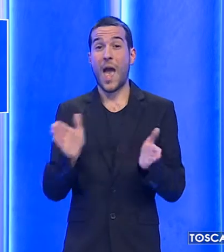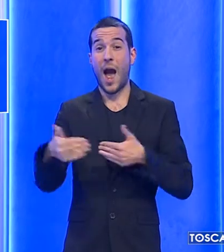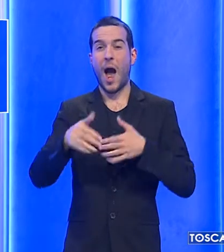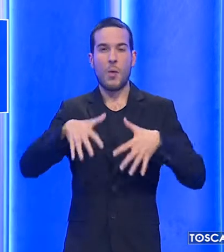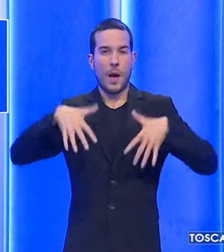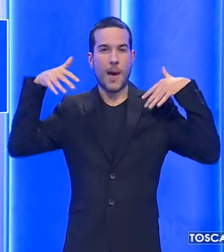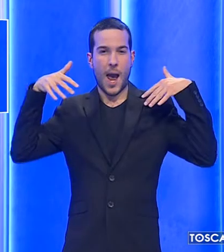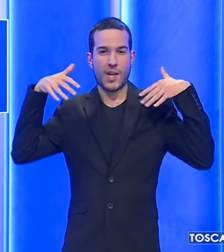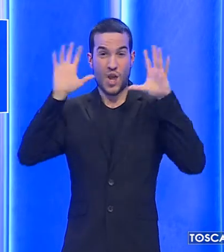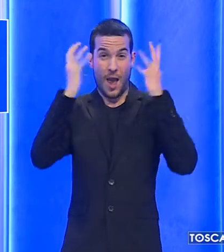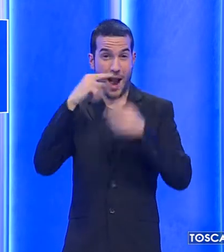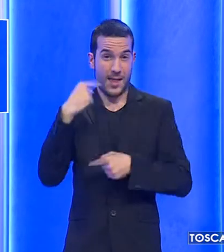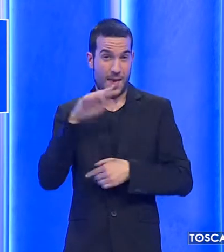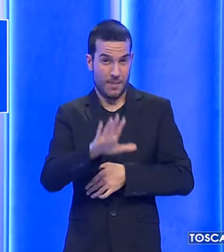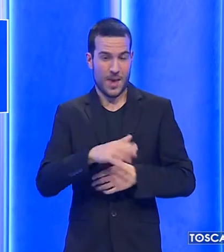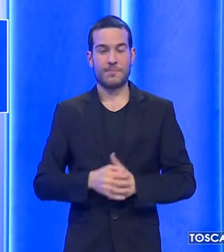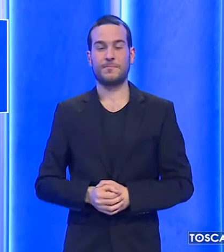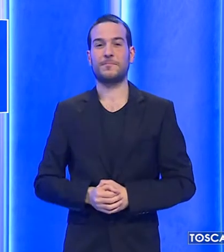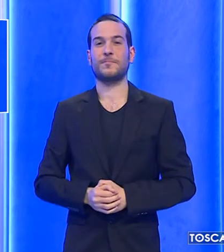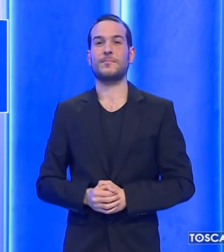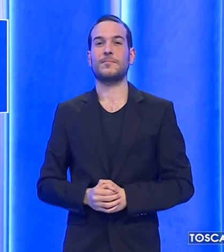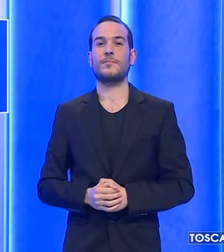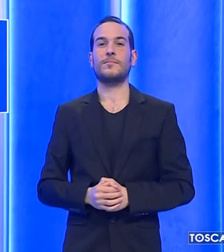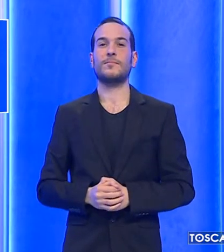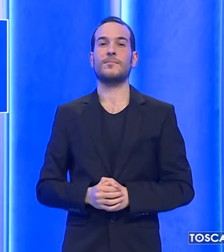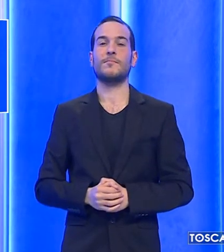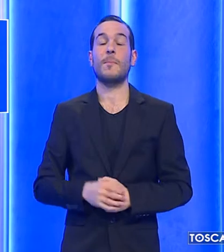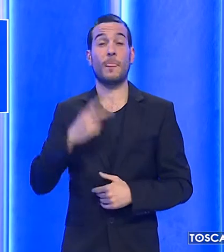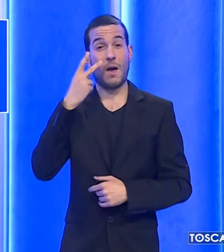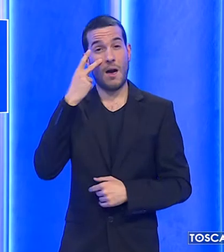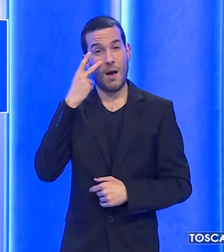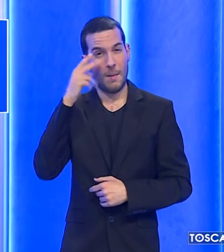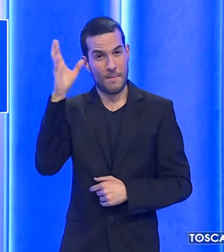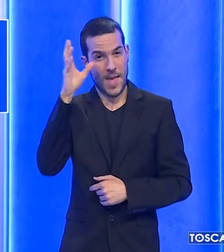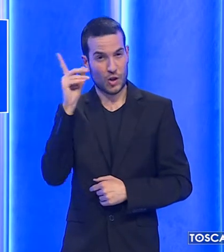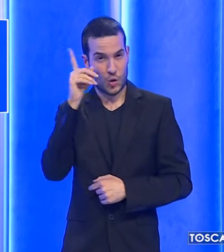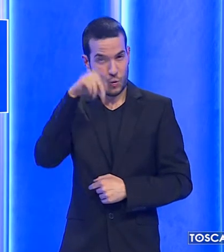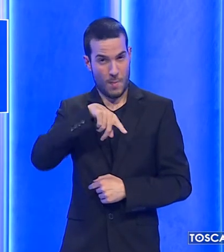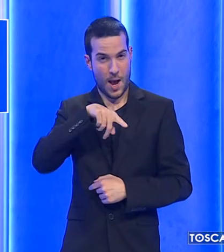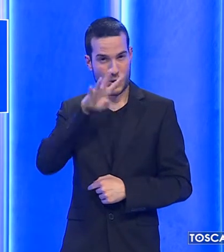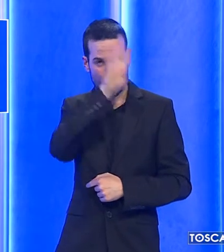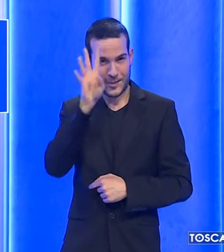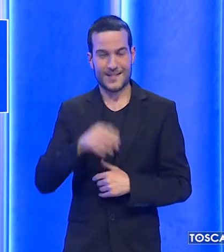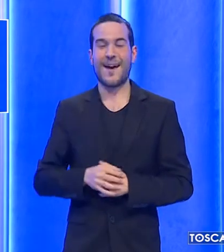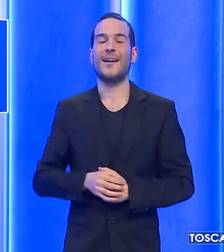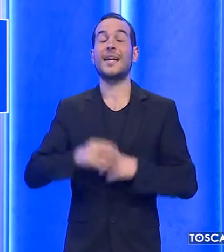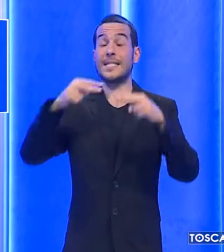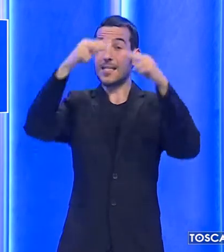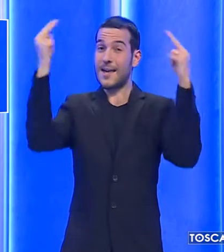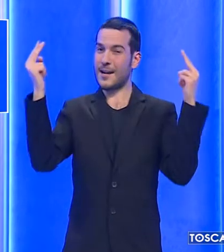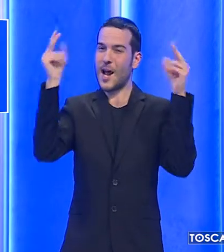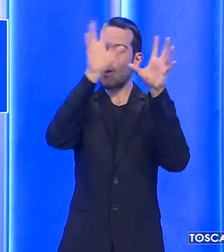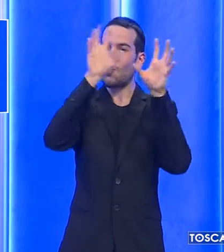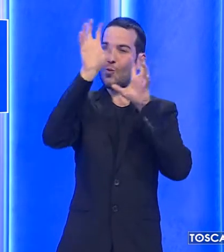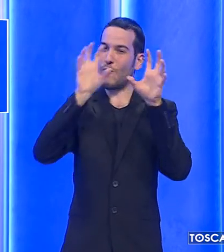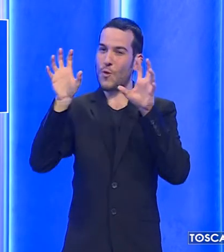istituzione. E ora le previsioni del tempo per domani in Toscana. Sereno o poco